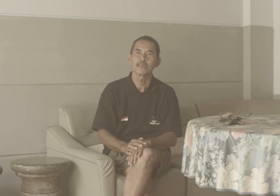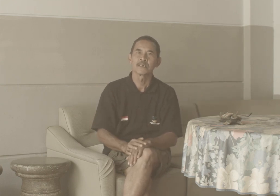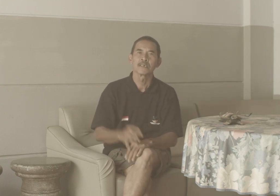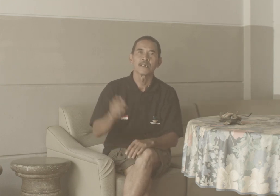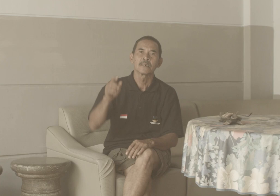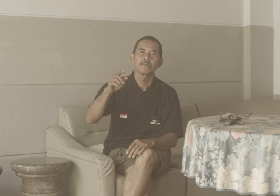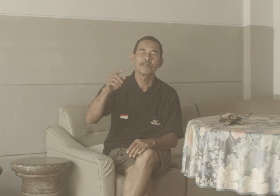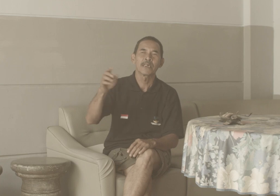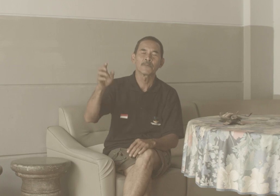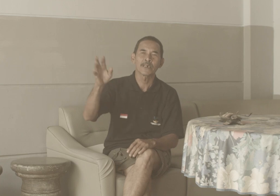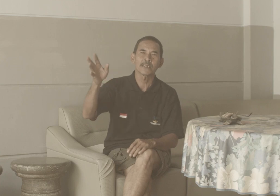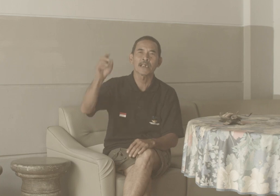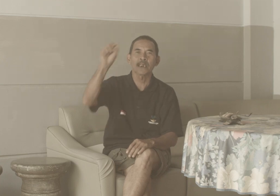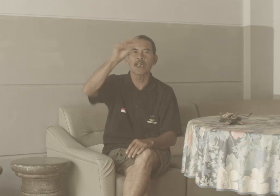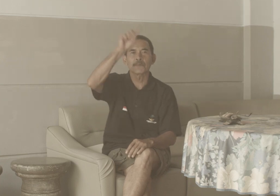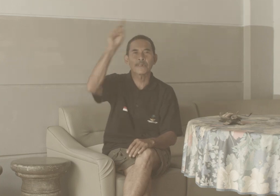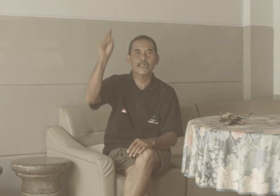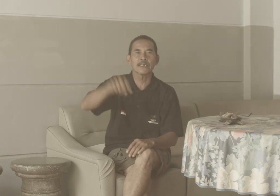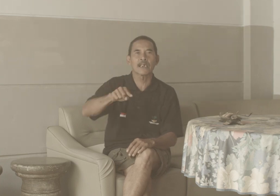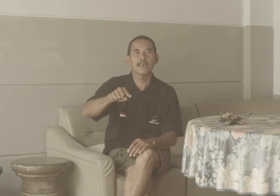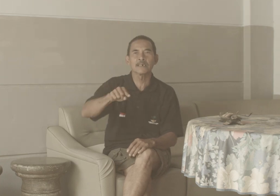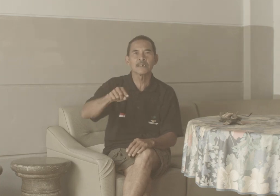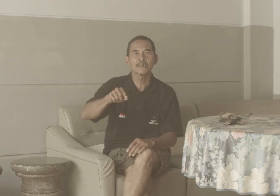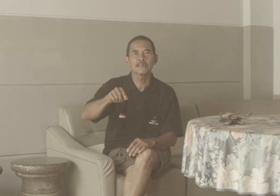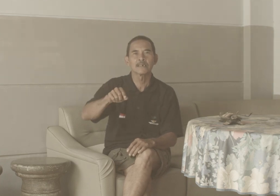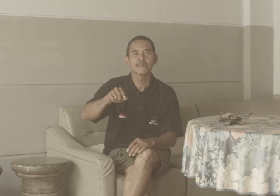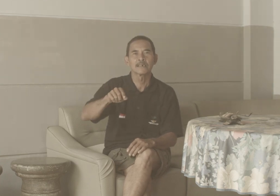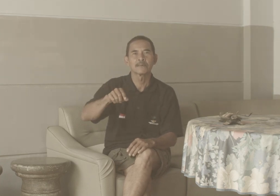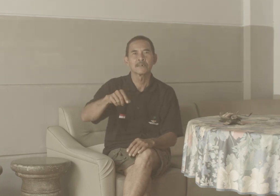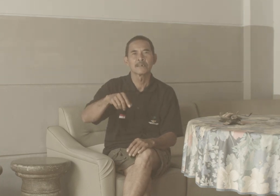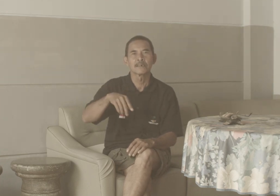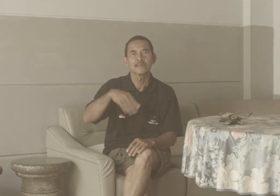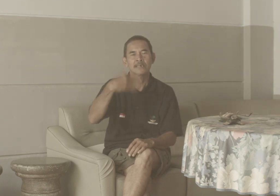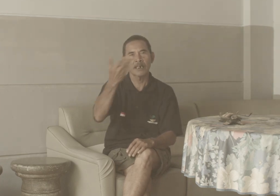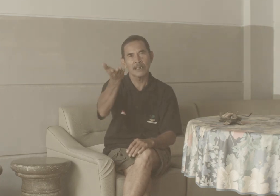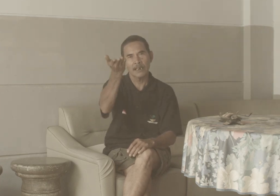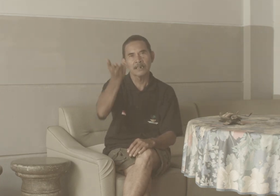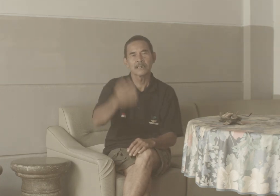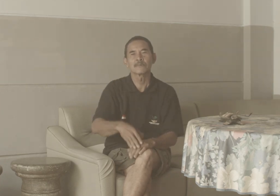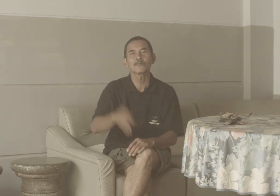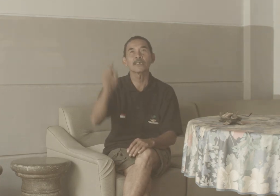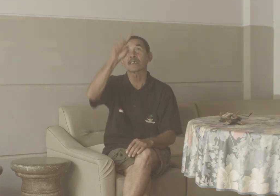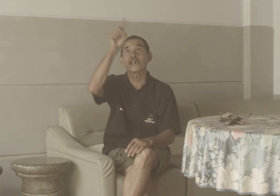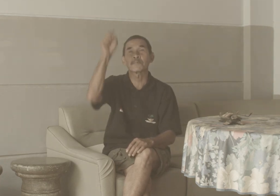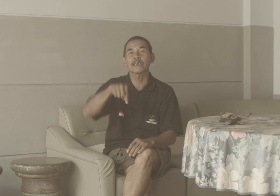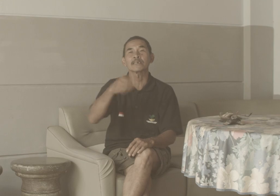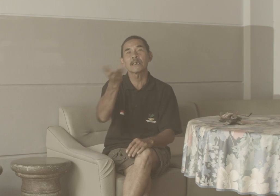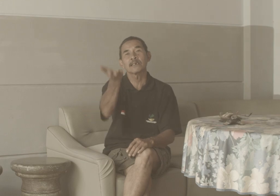Mungkin sekarang ada pertanyaan Silahkan Mungkin ada pertanyaan